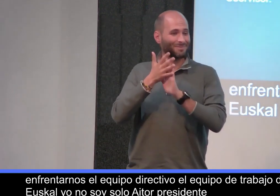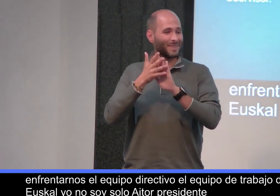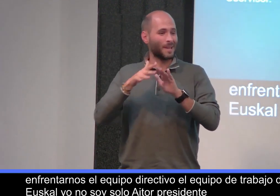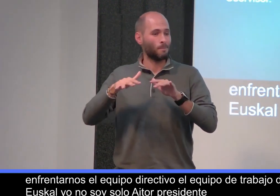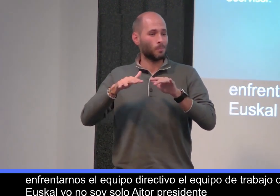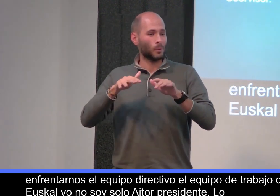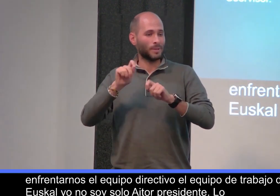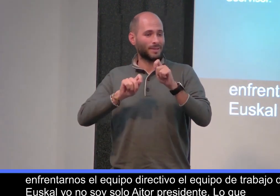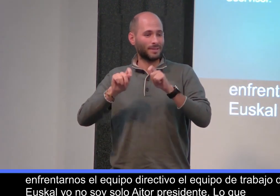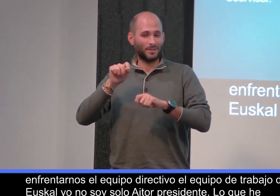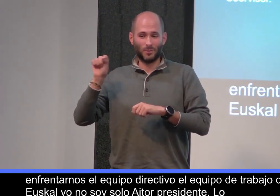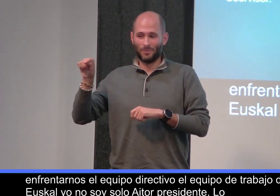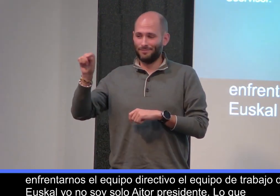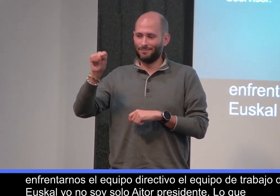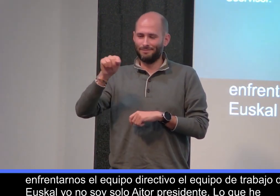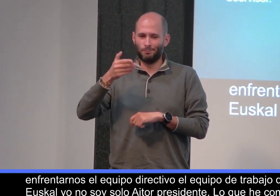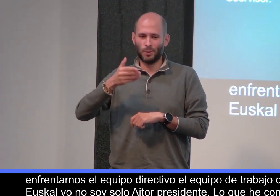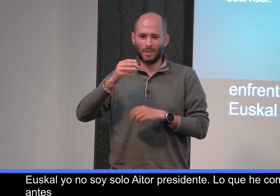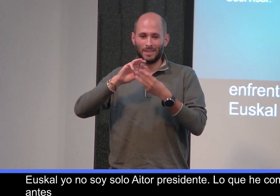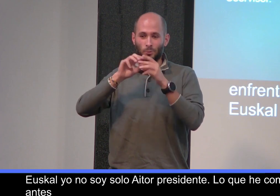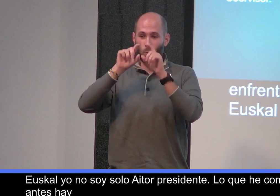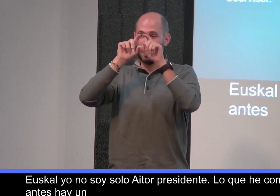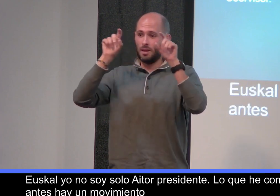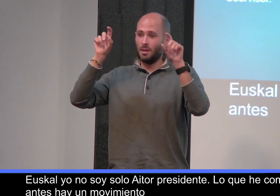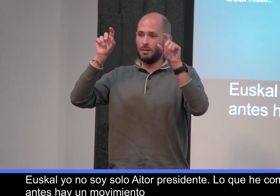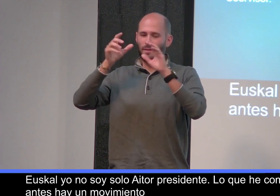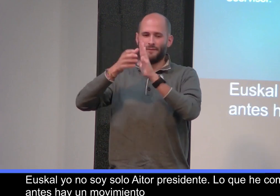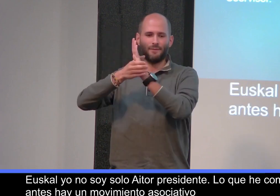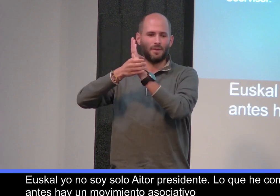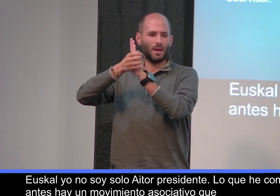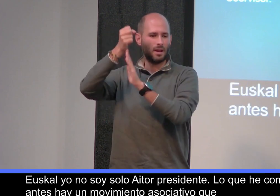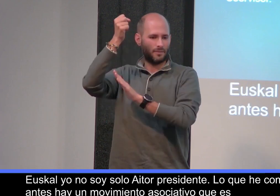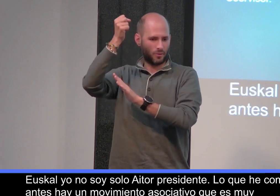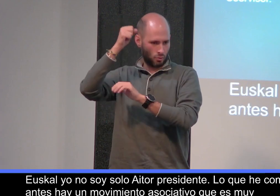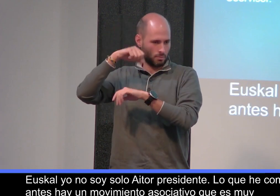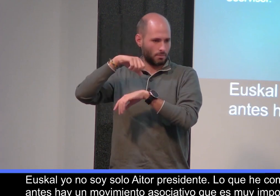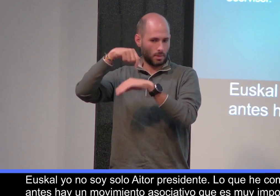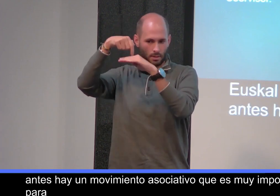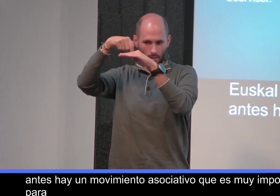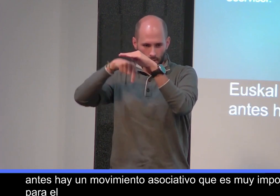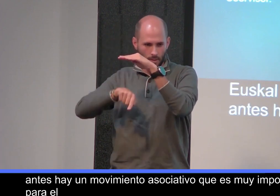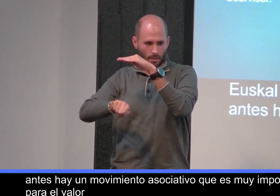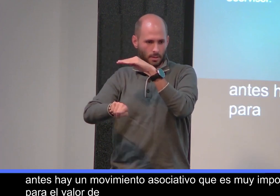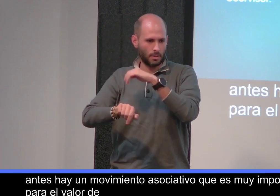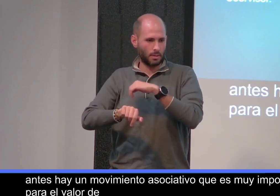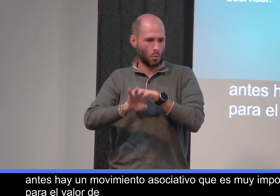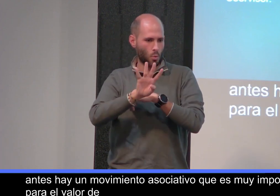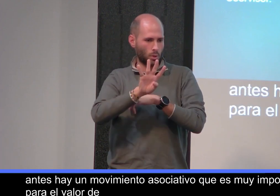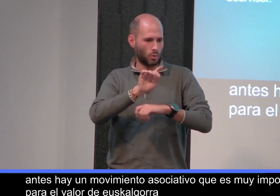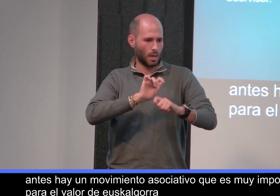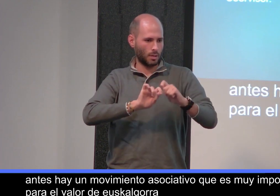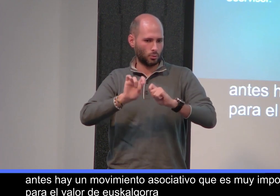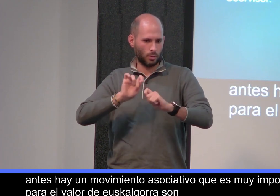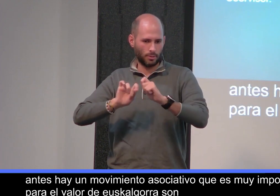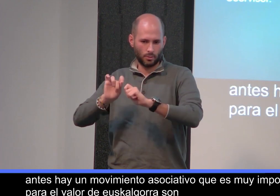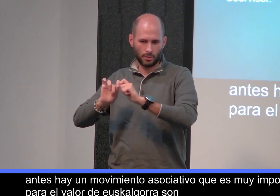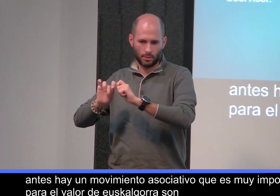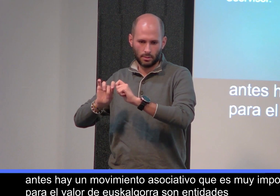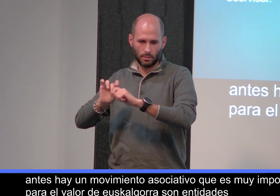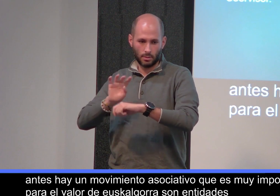Lo que he comentado antes, hay un movimiento asociativo que es muy importante para el valor de Euskal Gorrak. Son entidades, asociaciones que